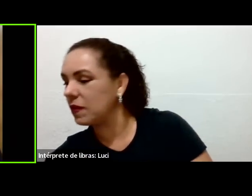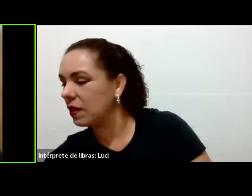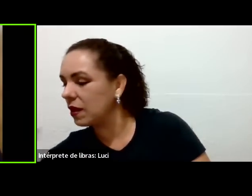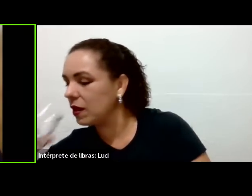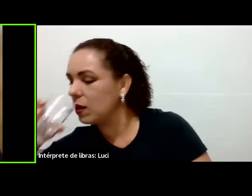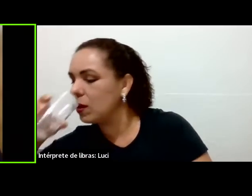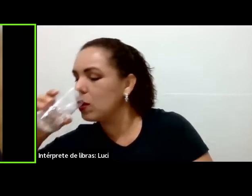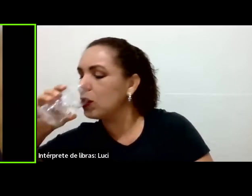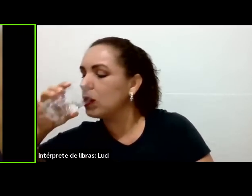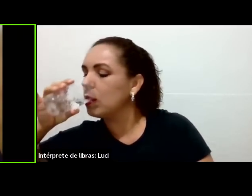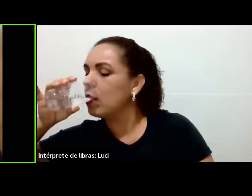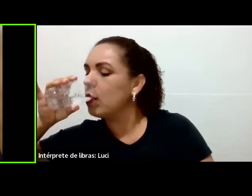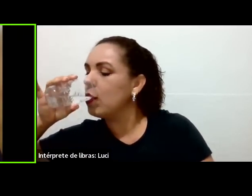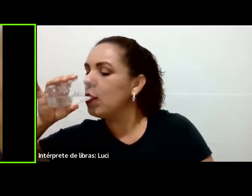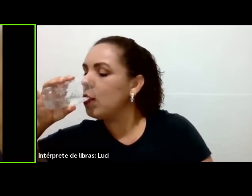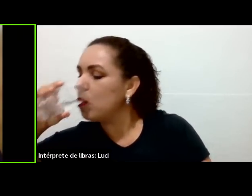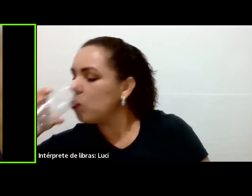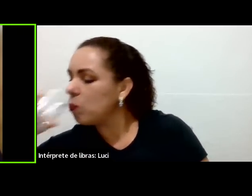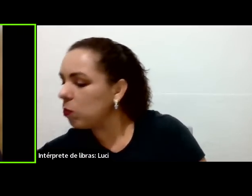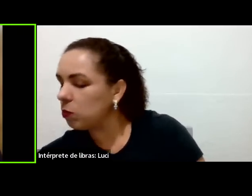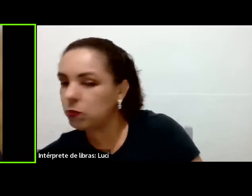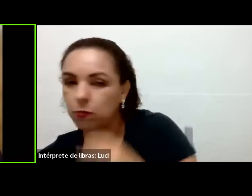Vamos falar com a Cida.